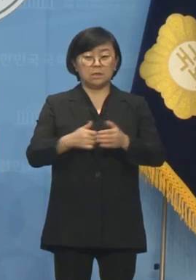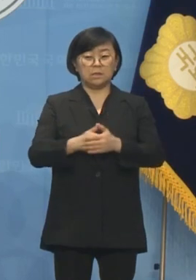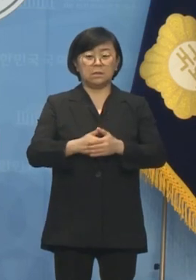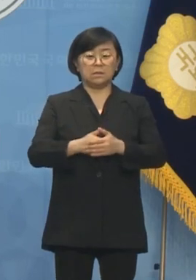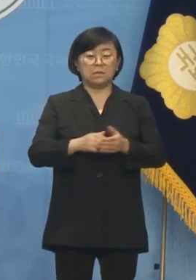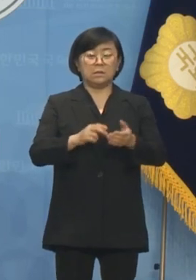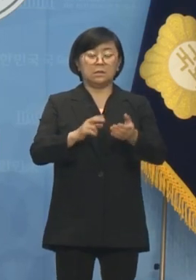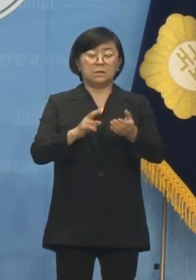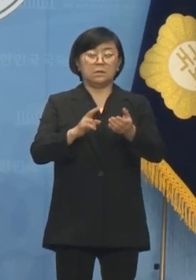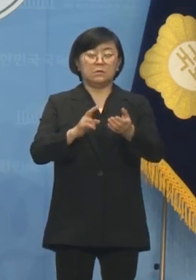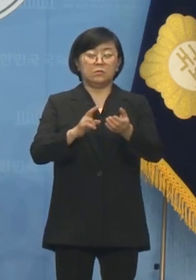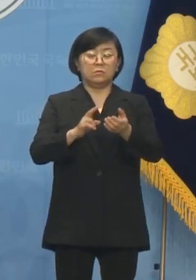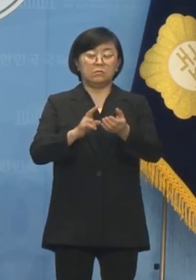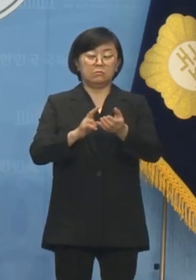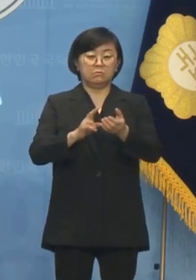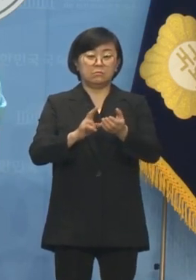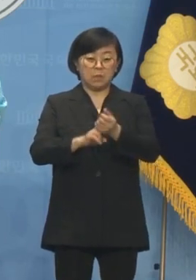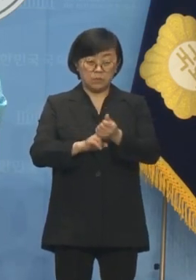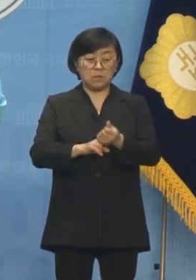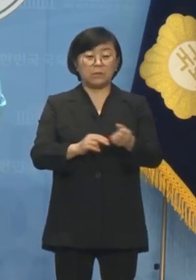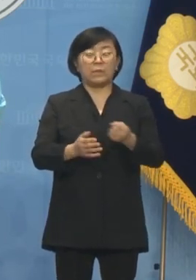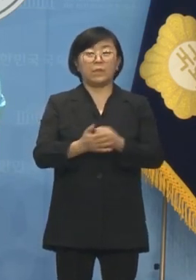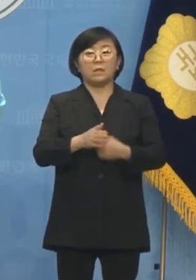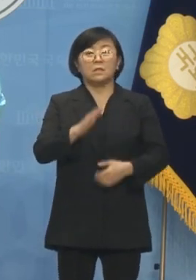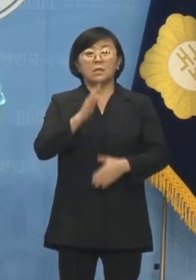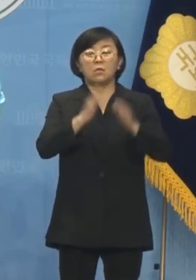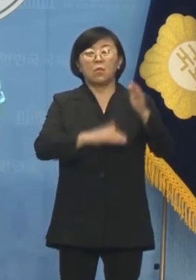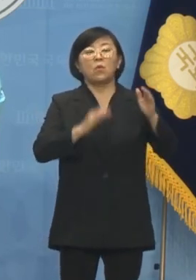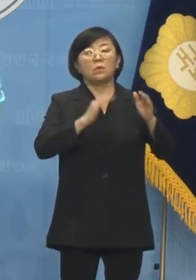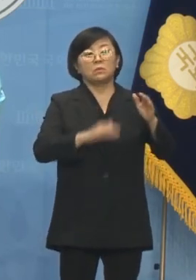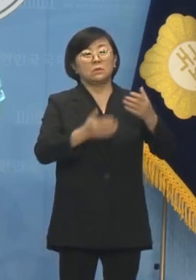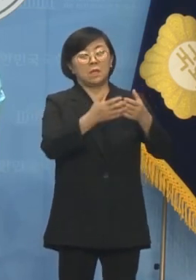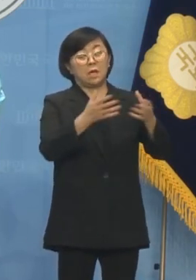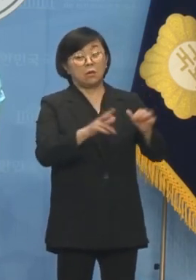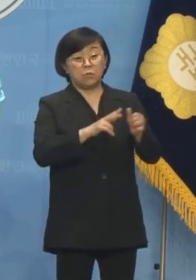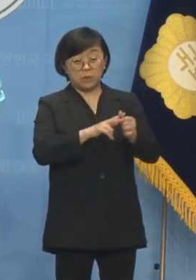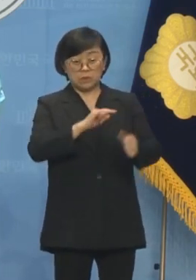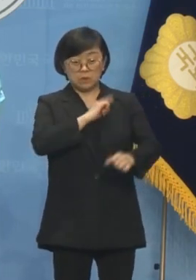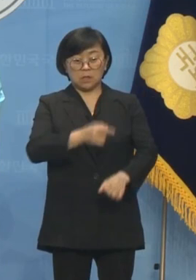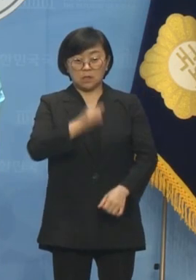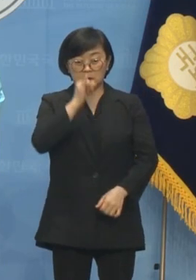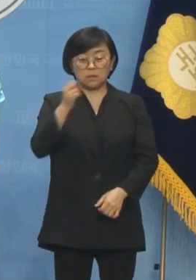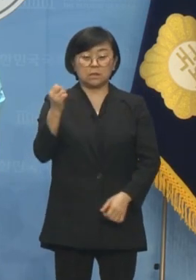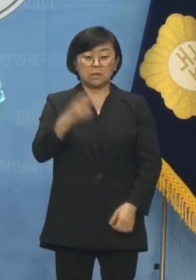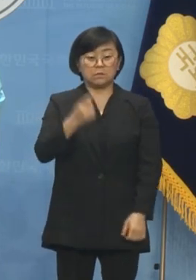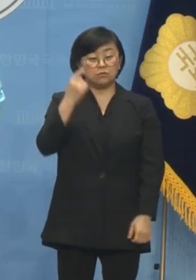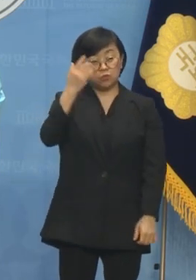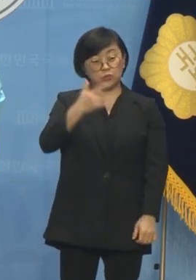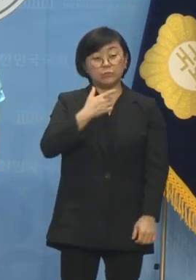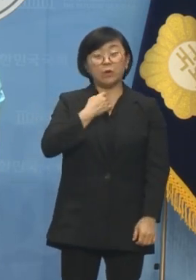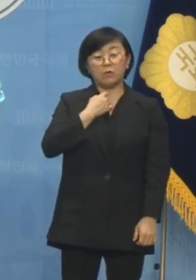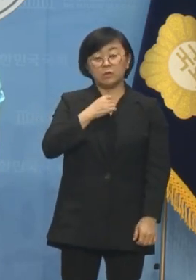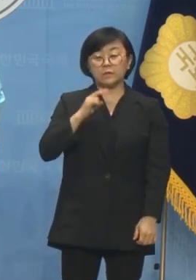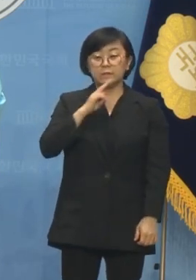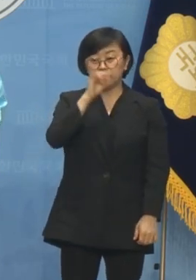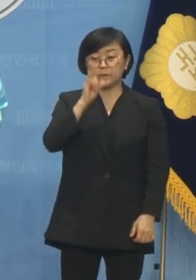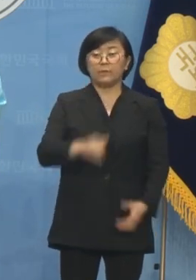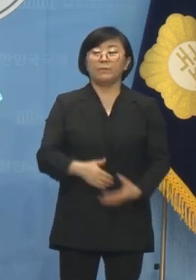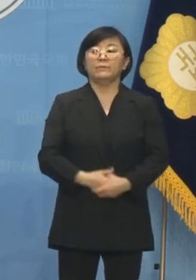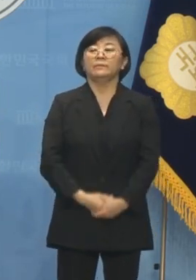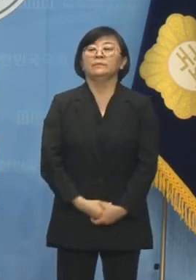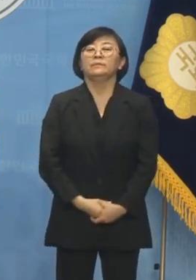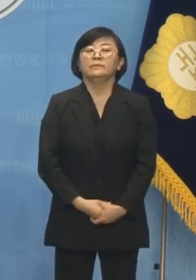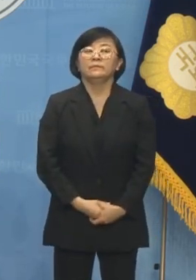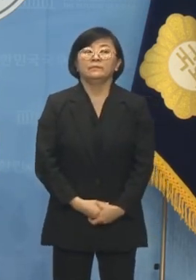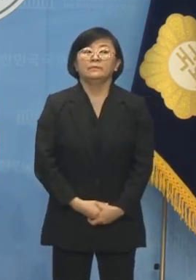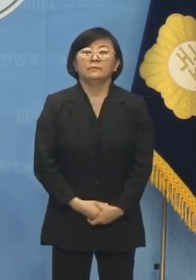그런 발언이 아닌가 과연 공당의 후보로서 자격이 있는지 다시 한번 의심할 수 없는 상황입니다.